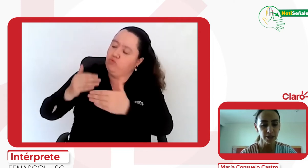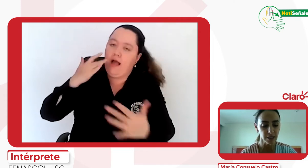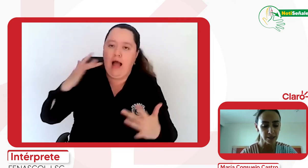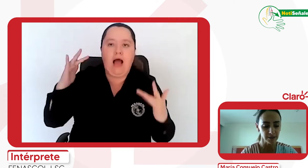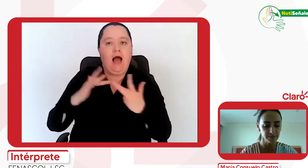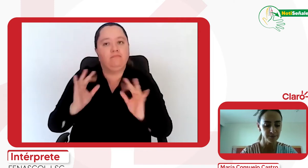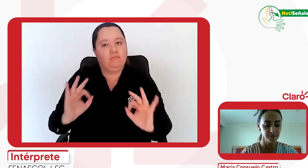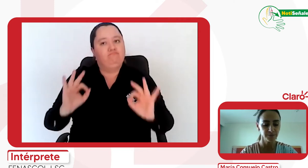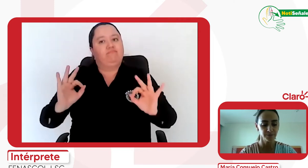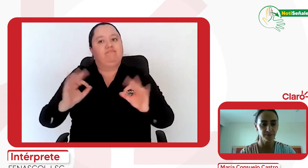pertinente.